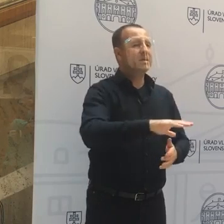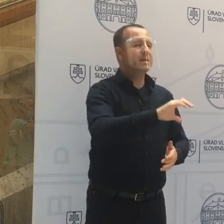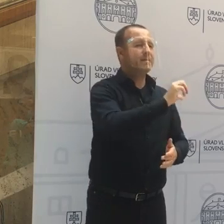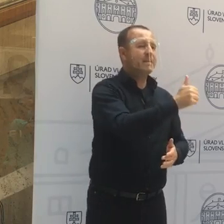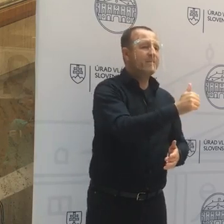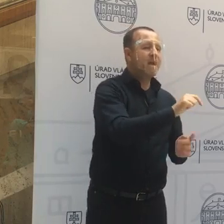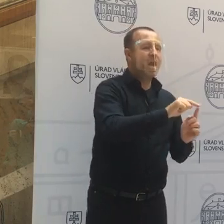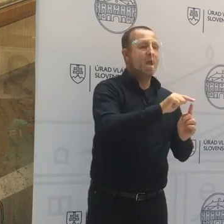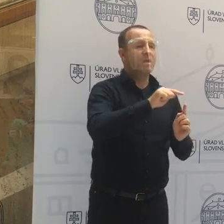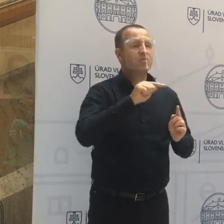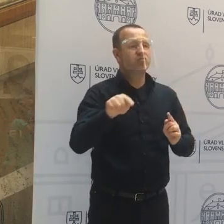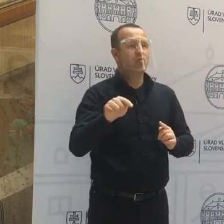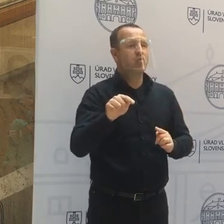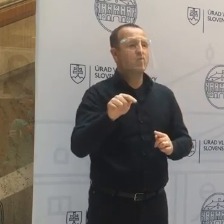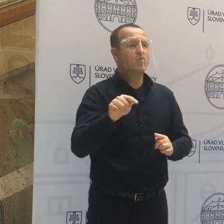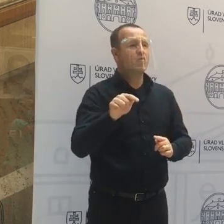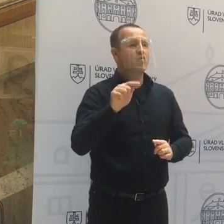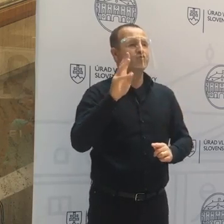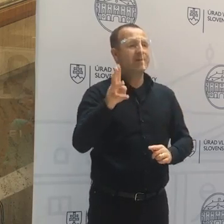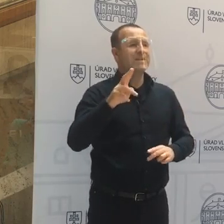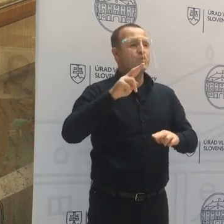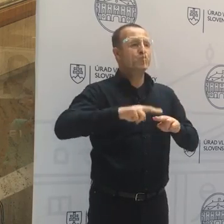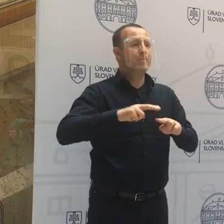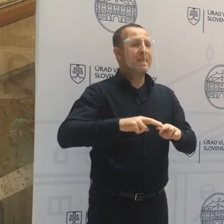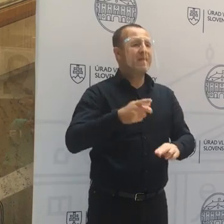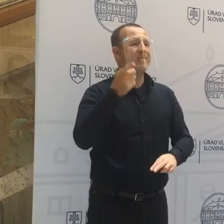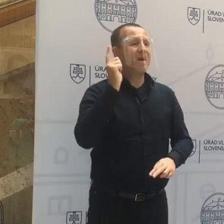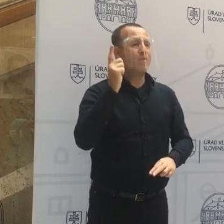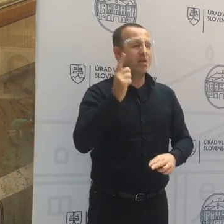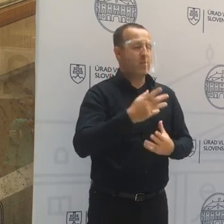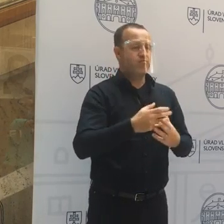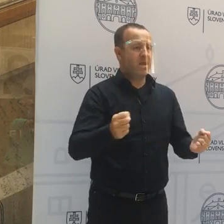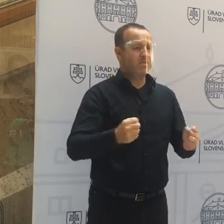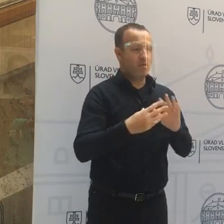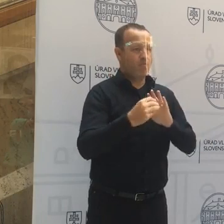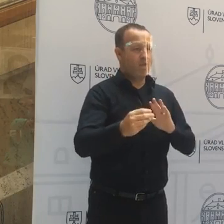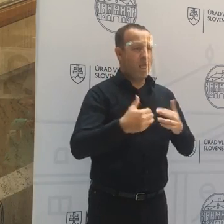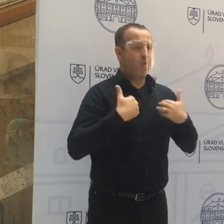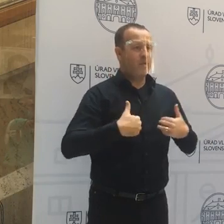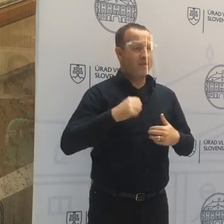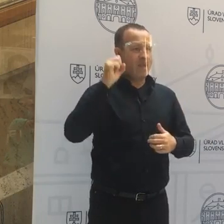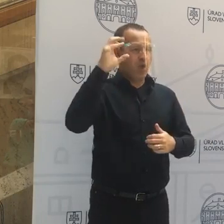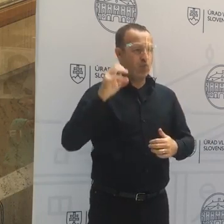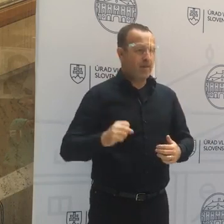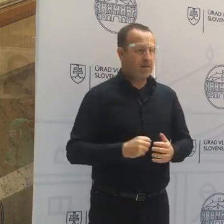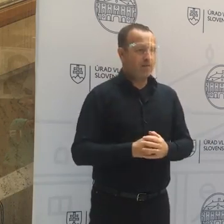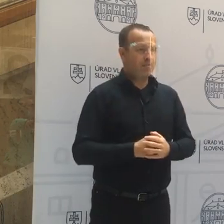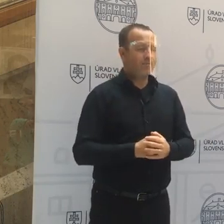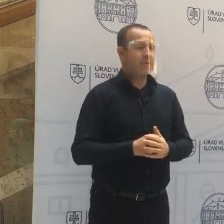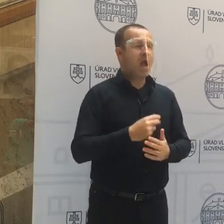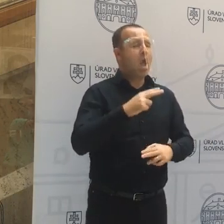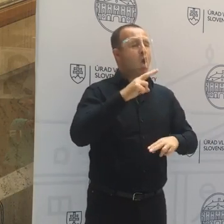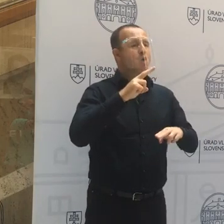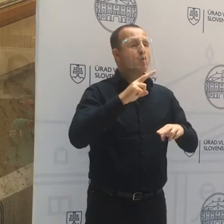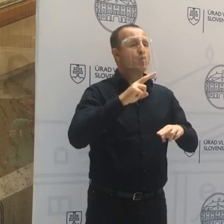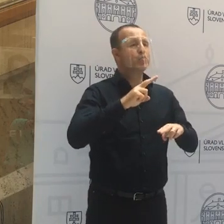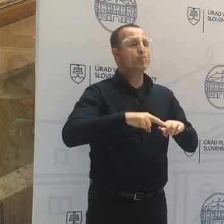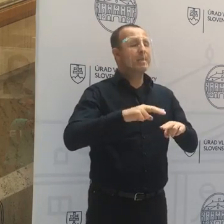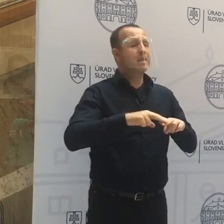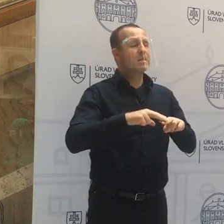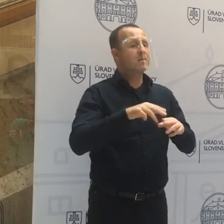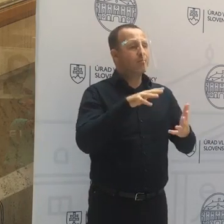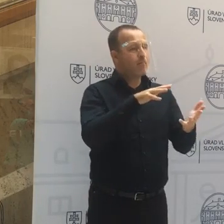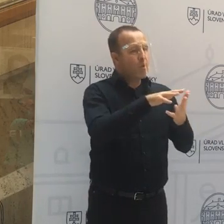4. stupni varovania podľa covidautomatu a zároveň v stupni monitoring je